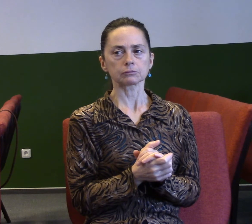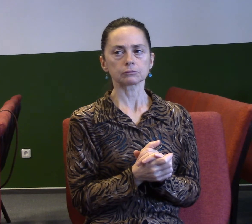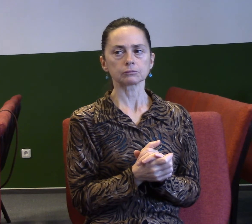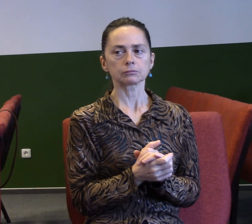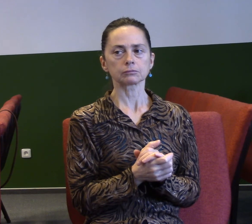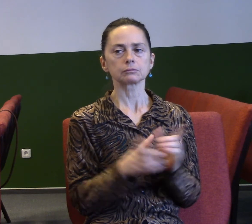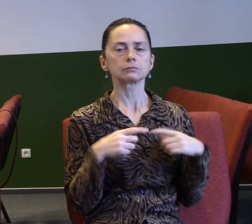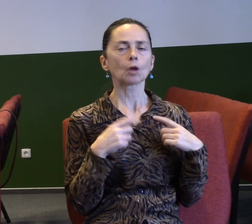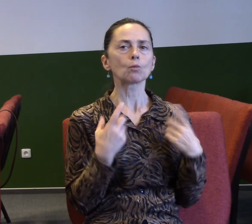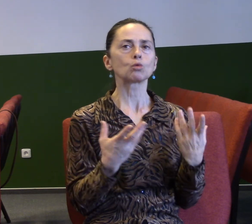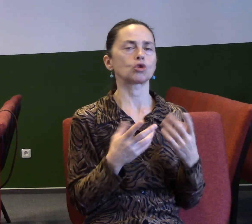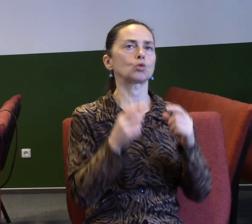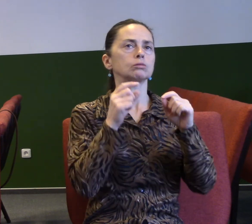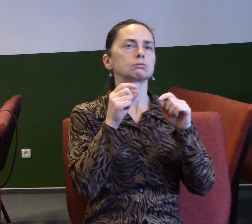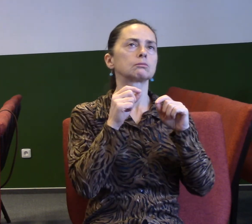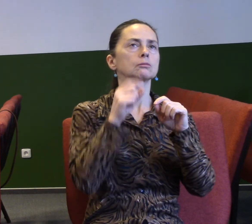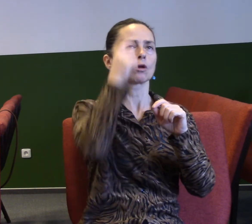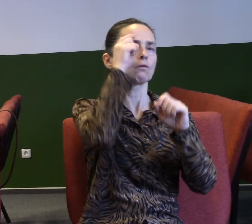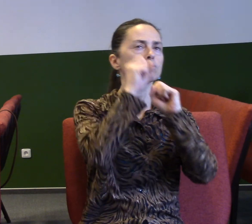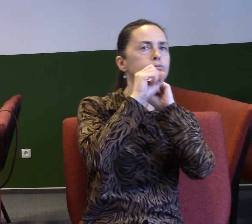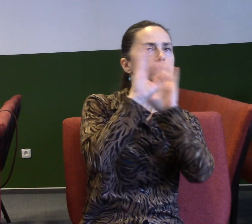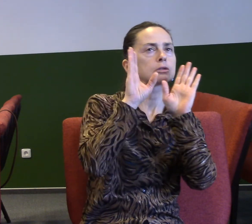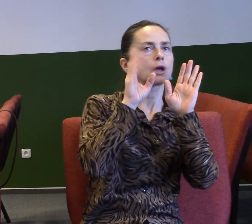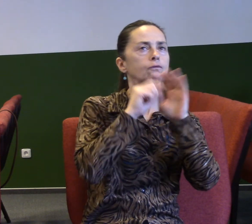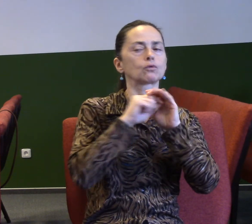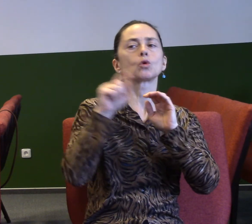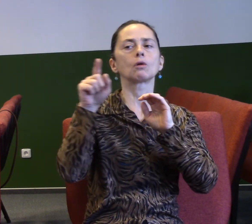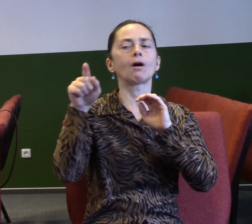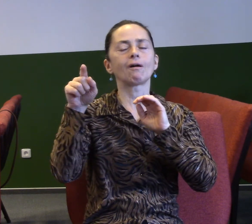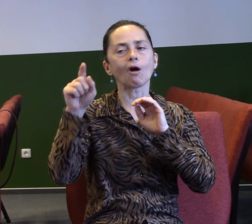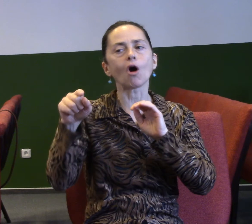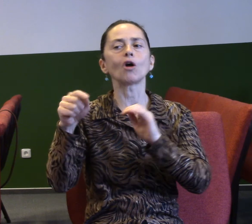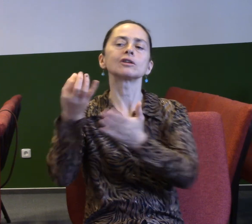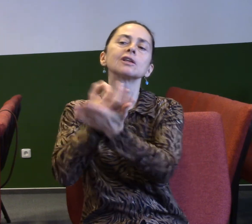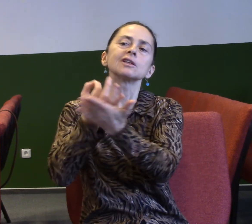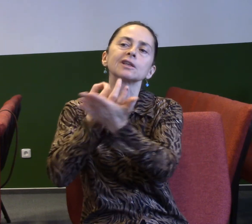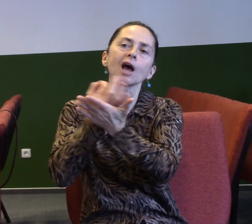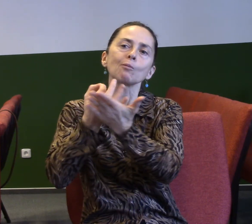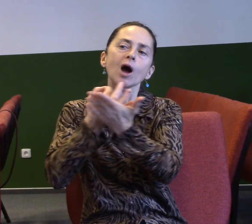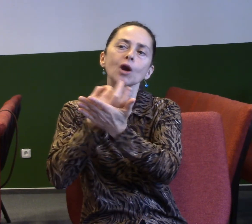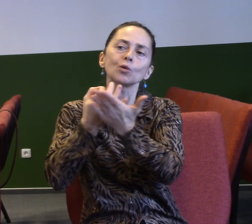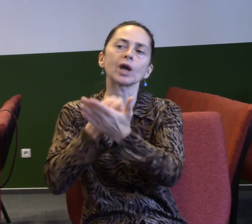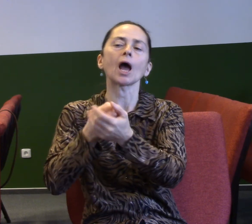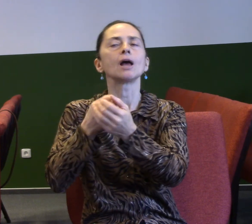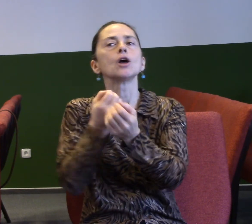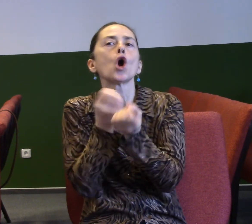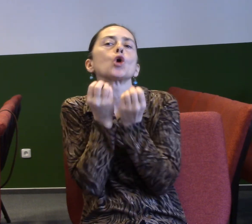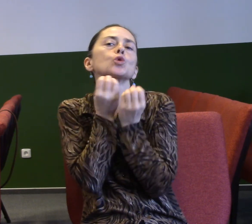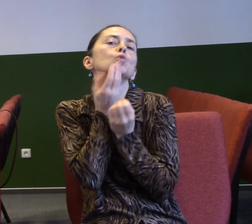takový hloupý obraz. On může namalovat věci na růžovo, brýle mého předsudku, všechno vidí zeleně. Takže pořád vidím zeleně.